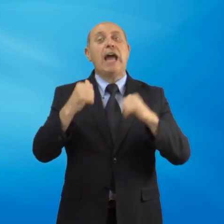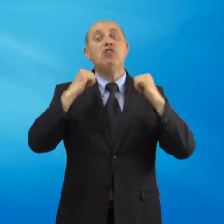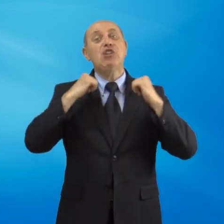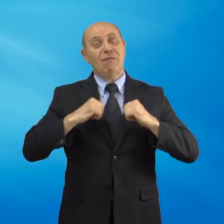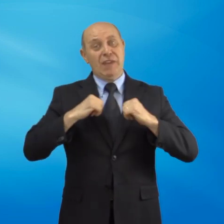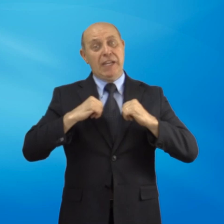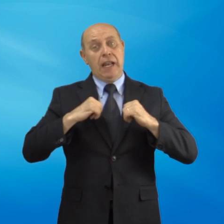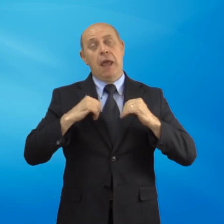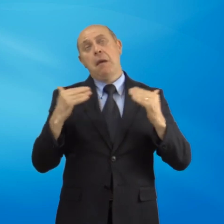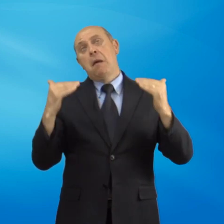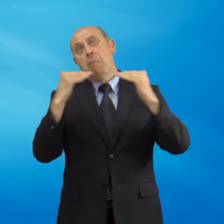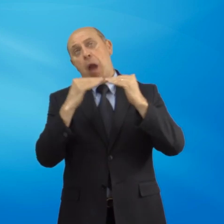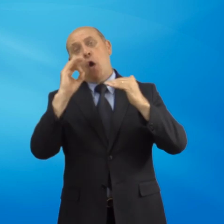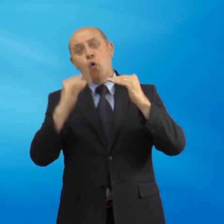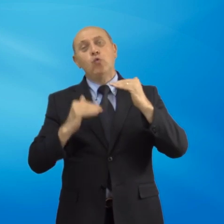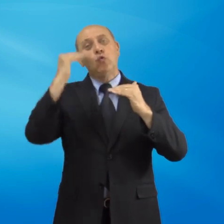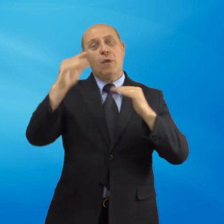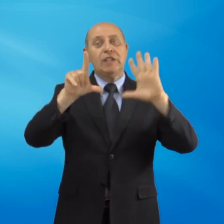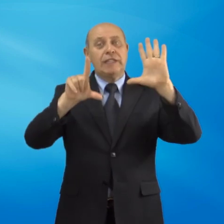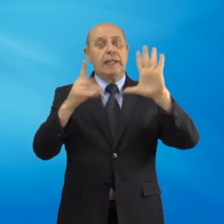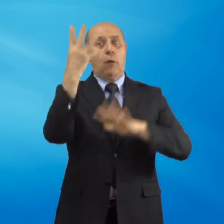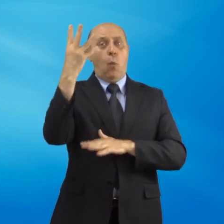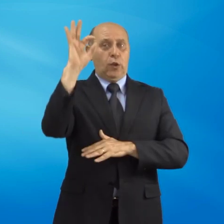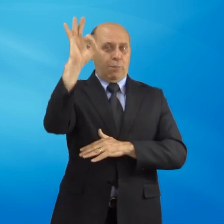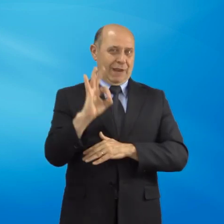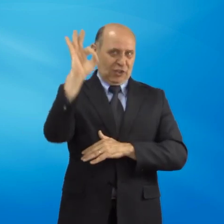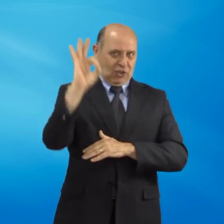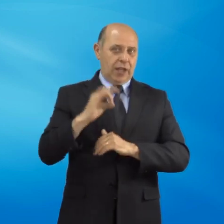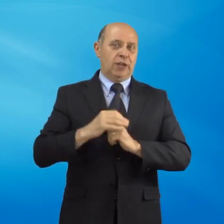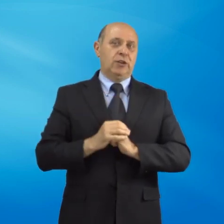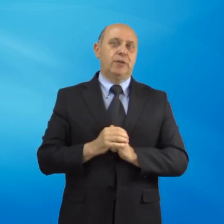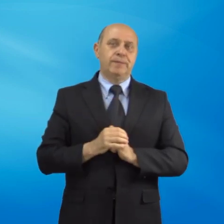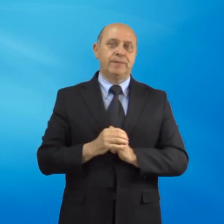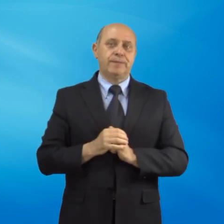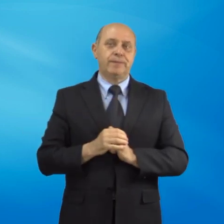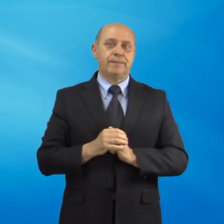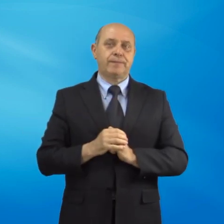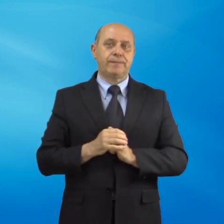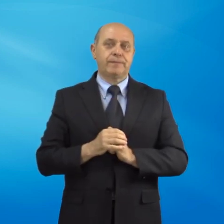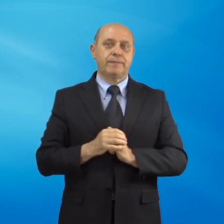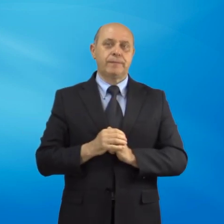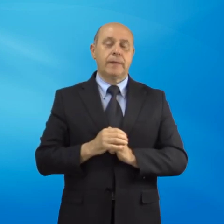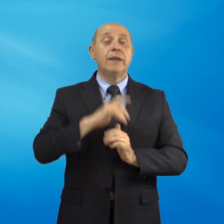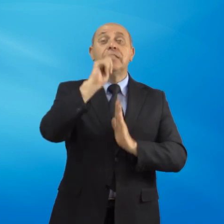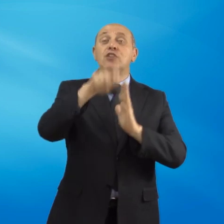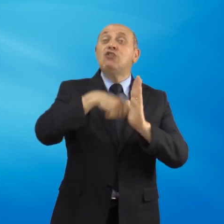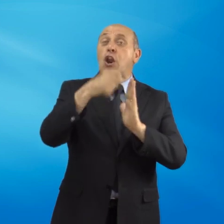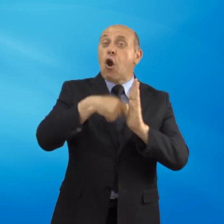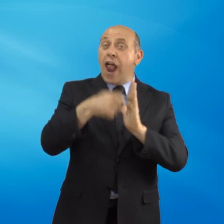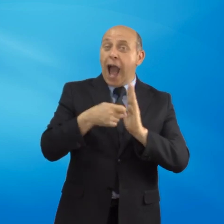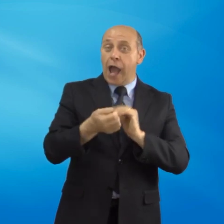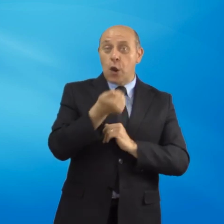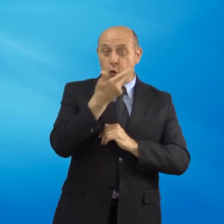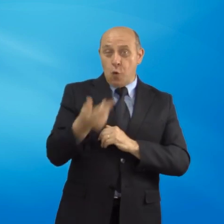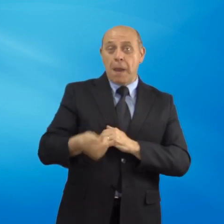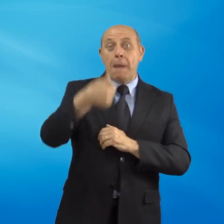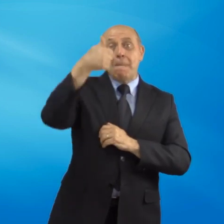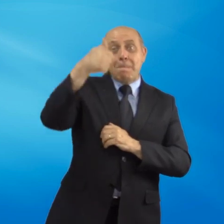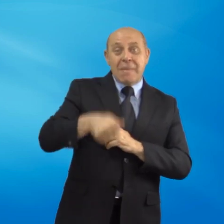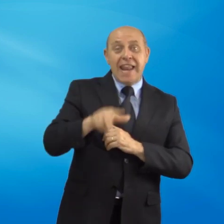Nella circolare numero 1309